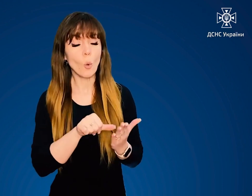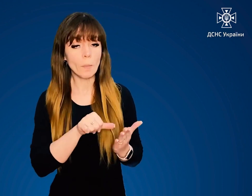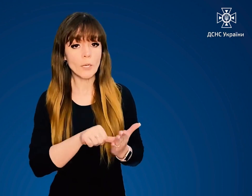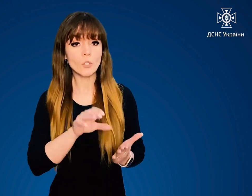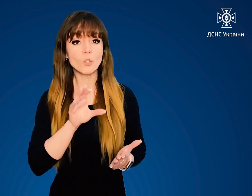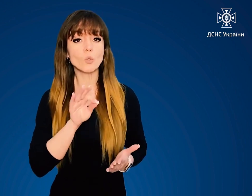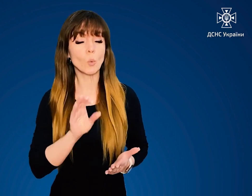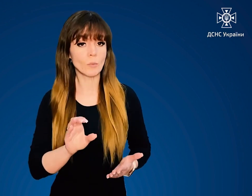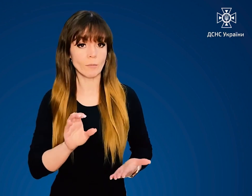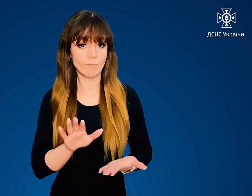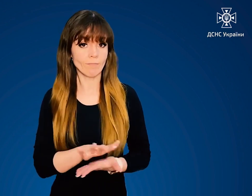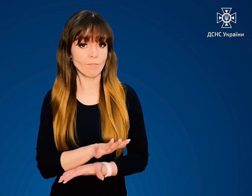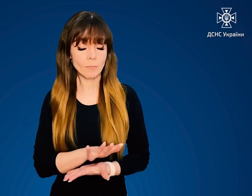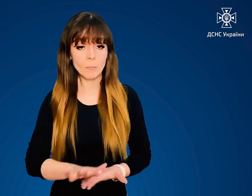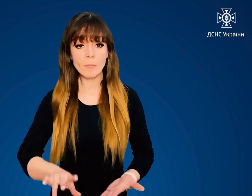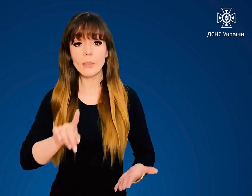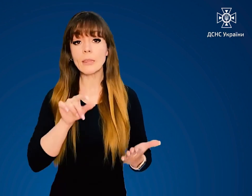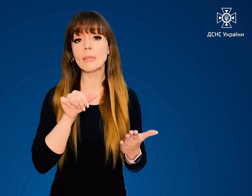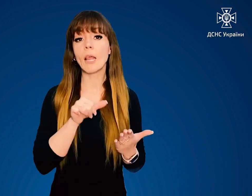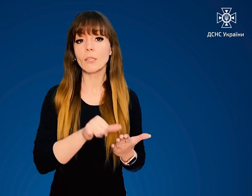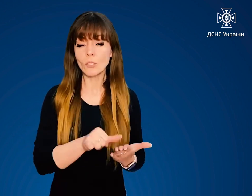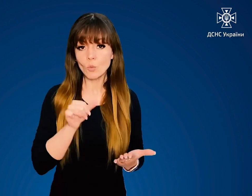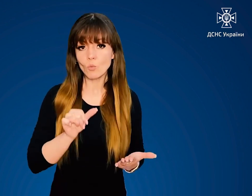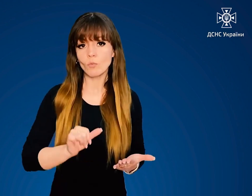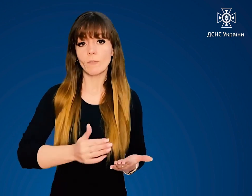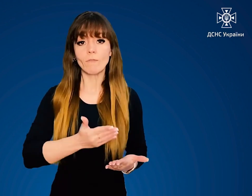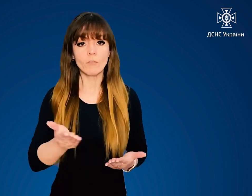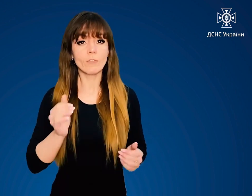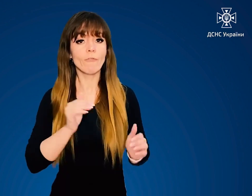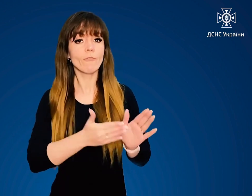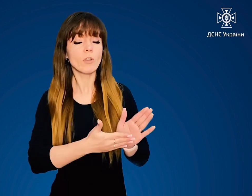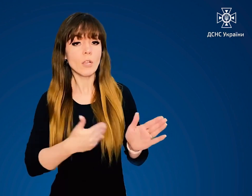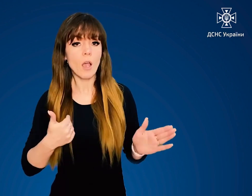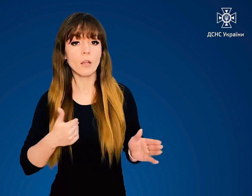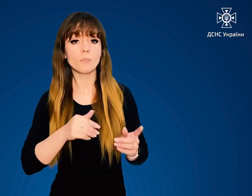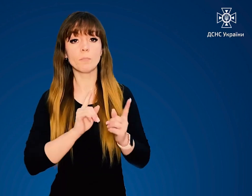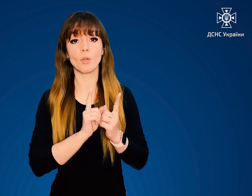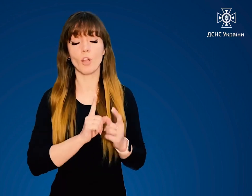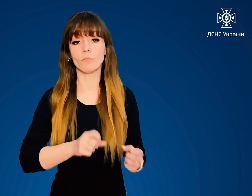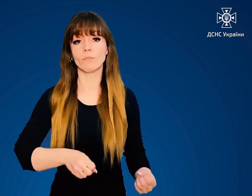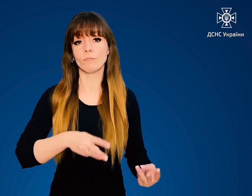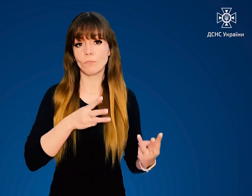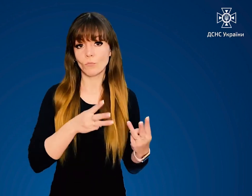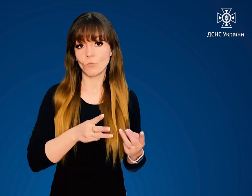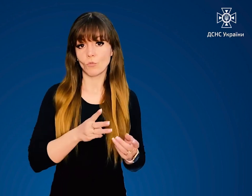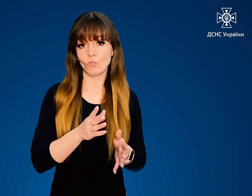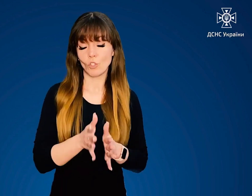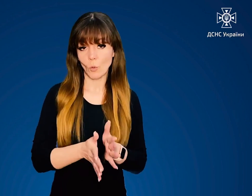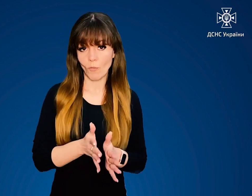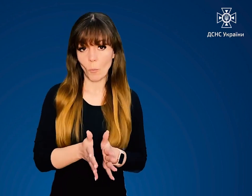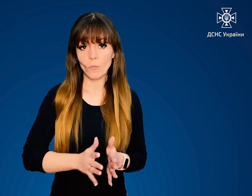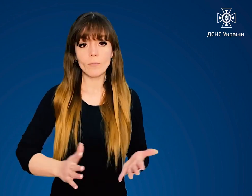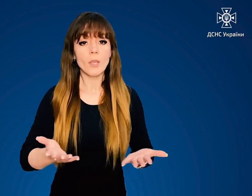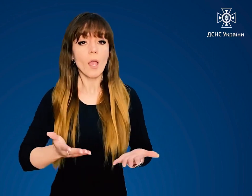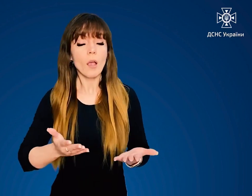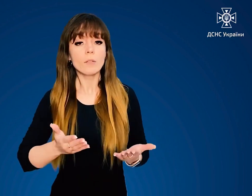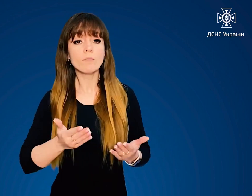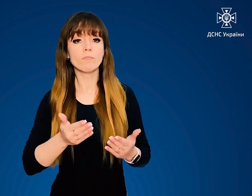кнопка «Сос». Натиснувши її, ви викликаєте перекладача жестової мови, який від